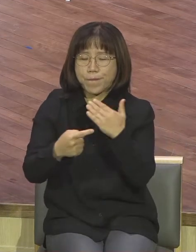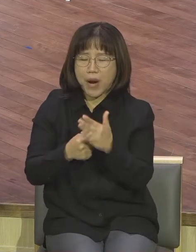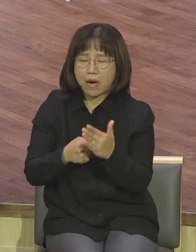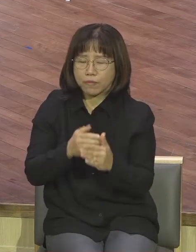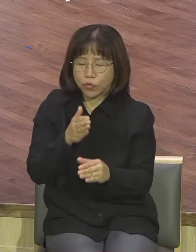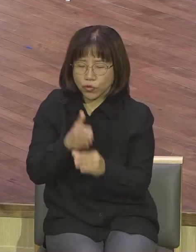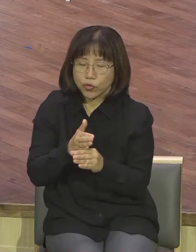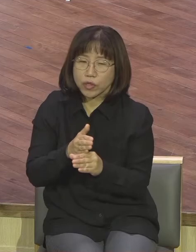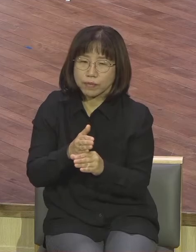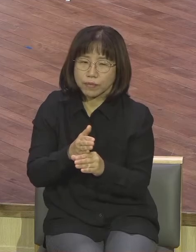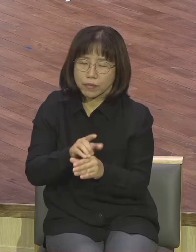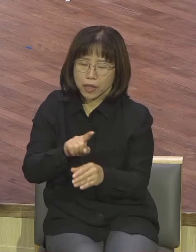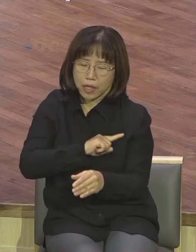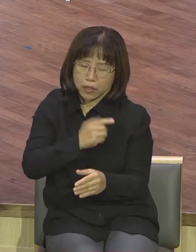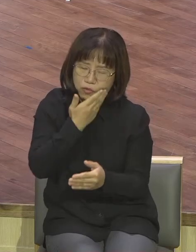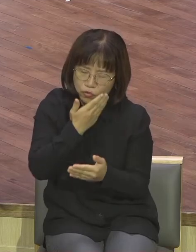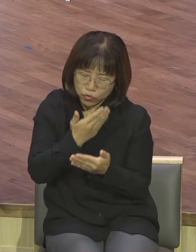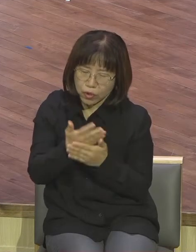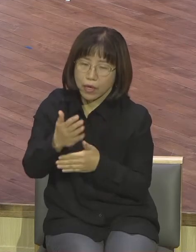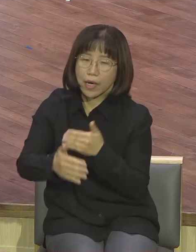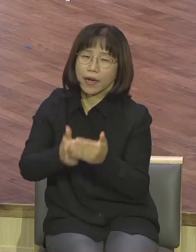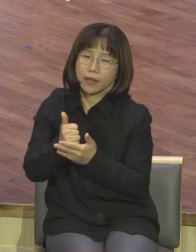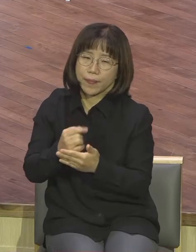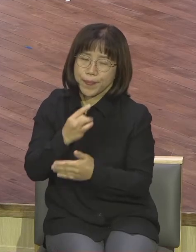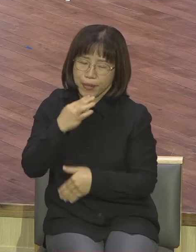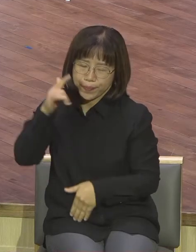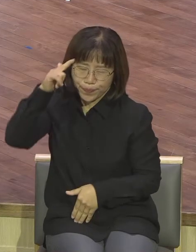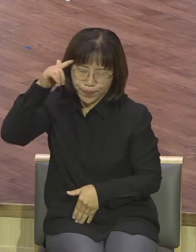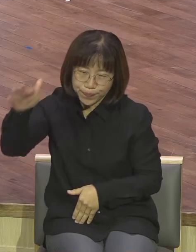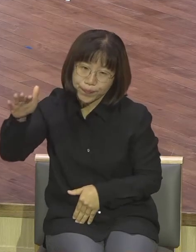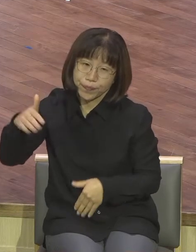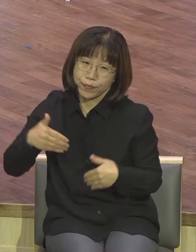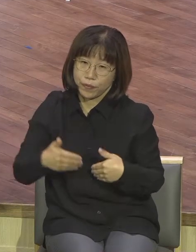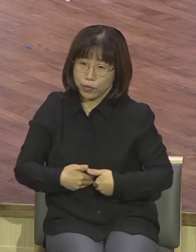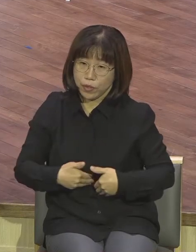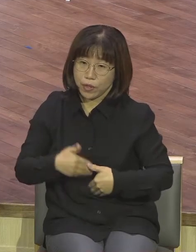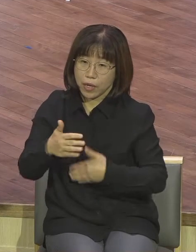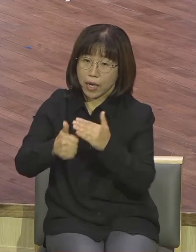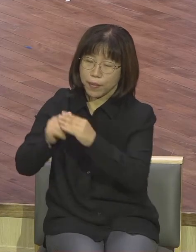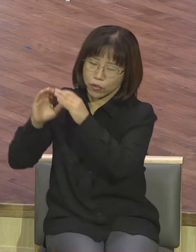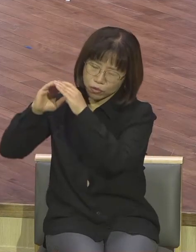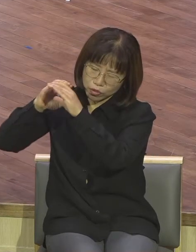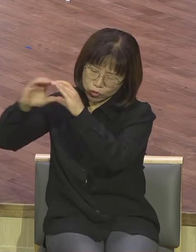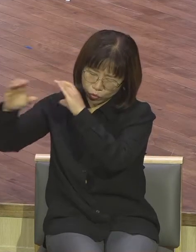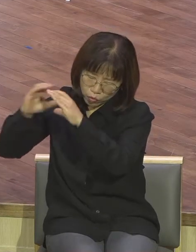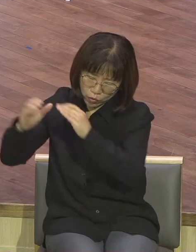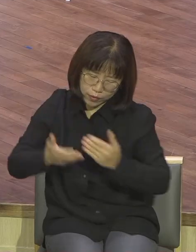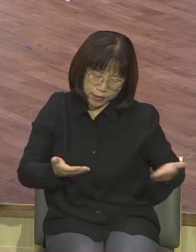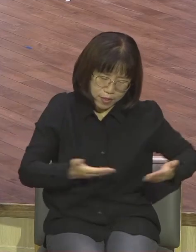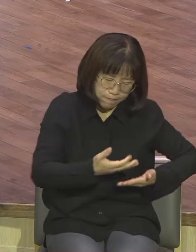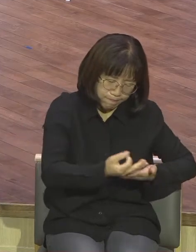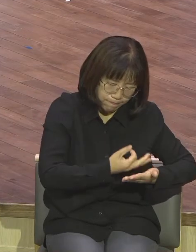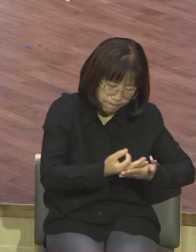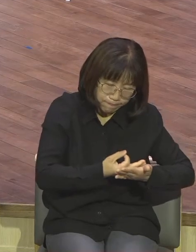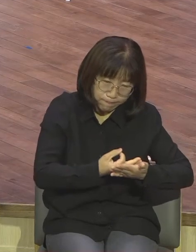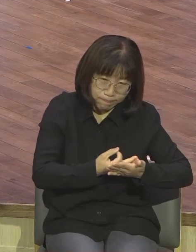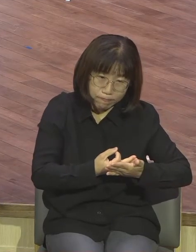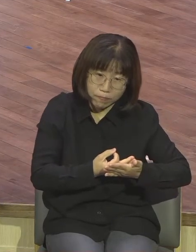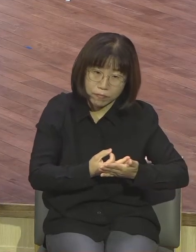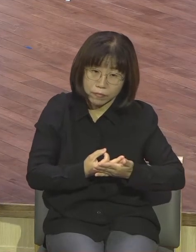언제나 그 하나님 그 영적인 소통이 계속 되어 있어야 돼요 그러면